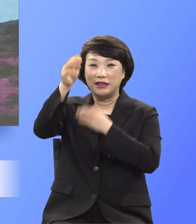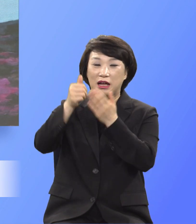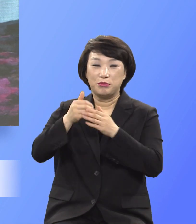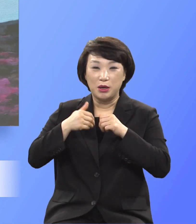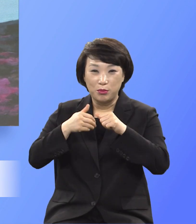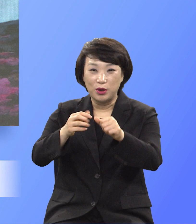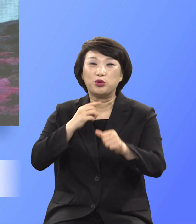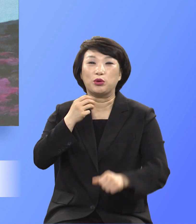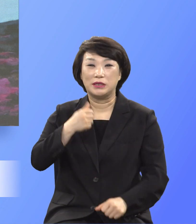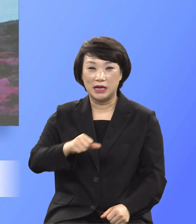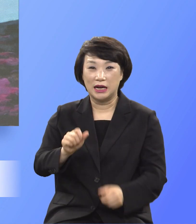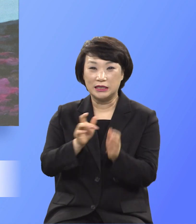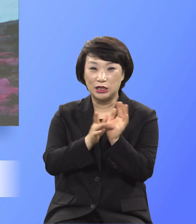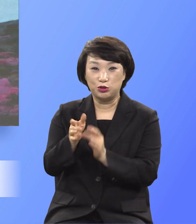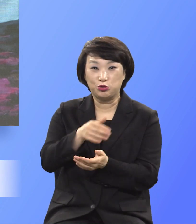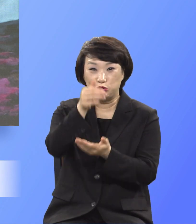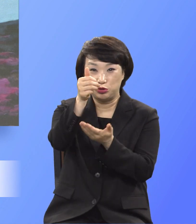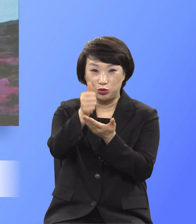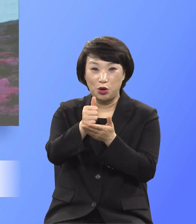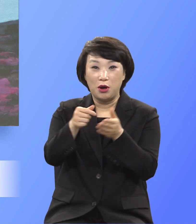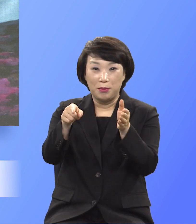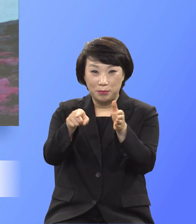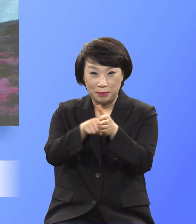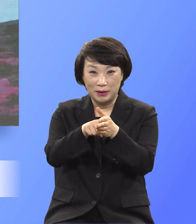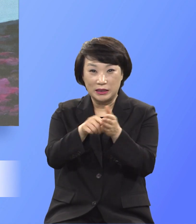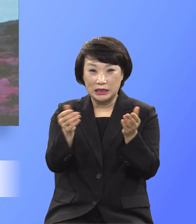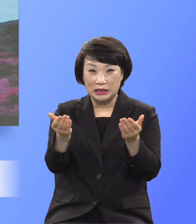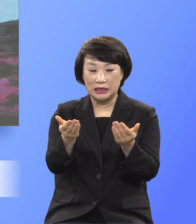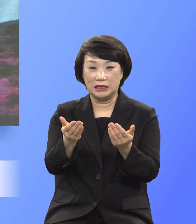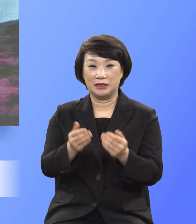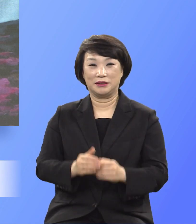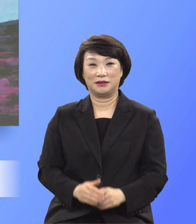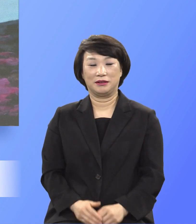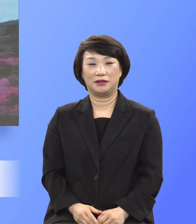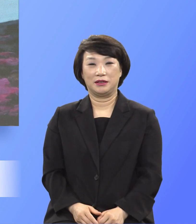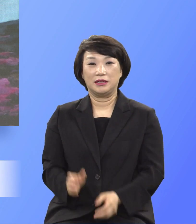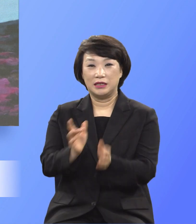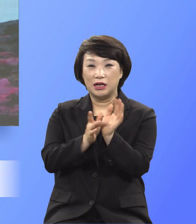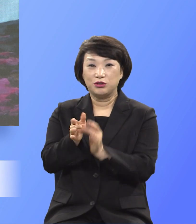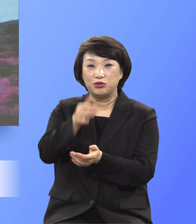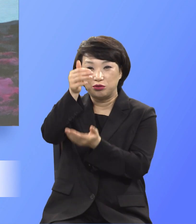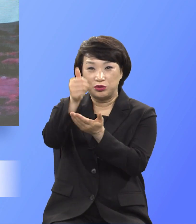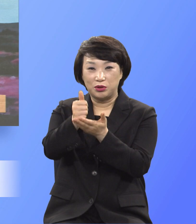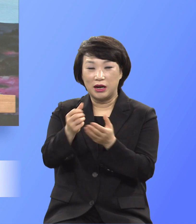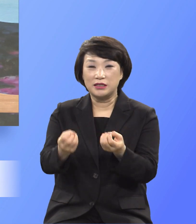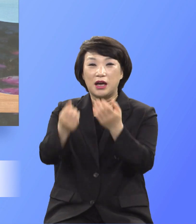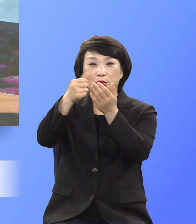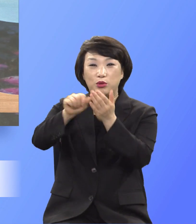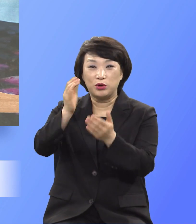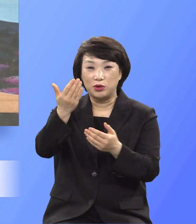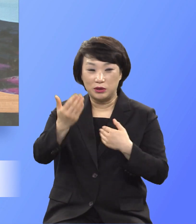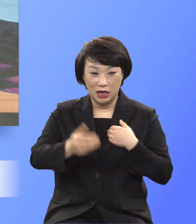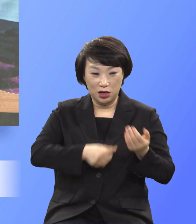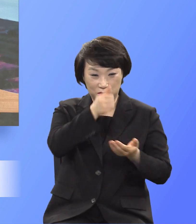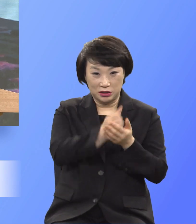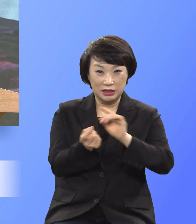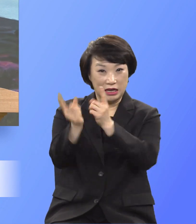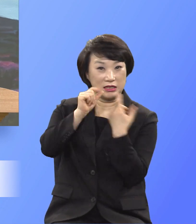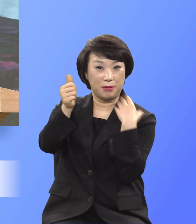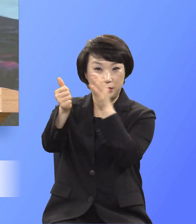독생자 예수 그리도를 믿는 것이요 예수 그리도가 짐을 기어 내 죄 짊어지고 십자가에 달려